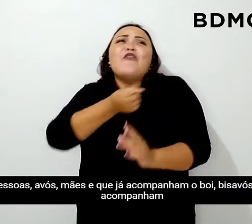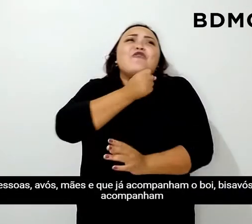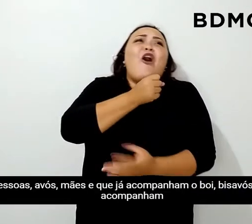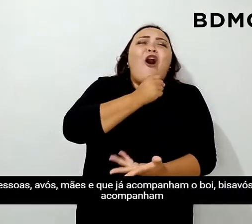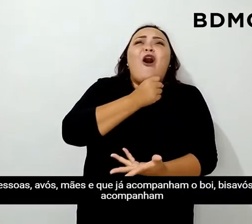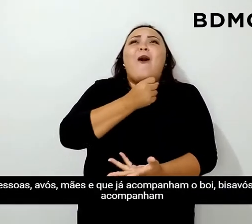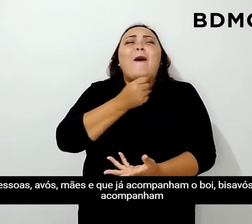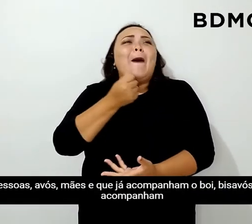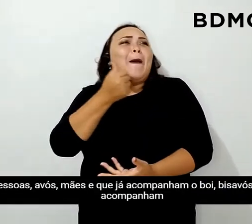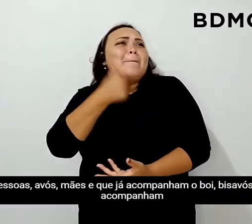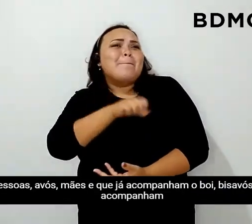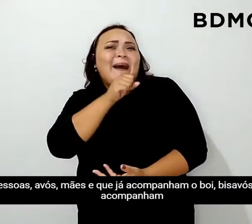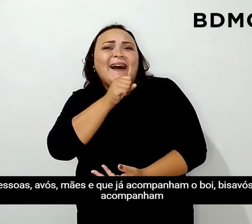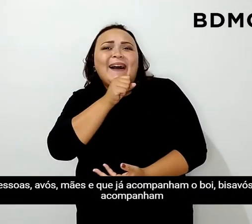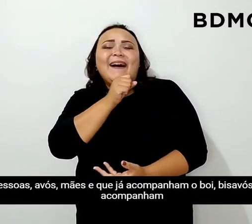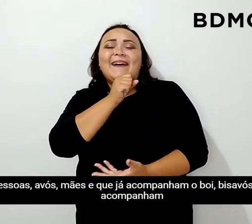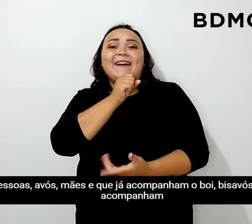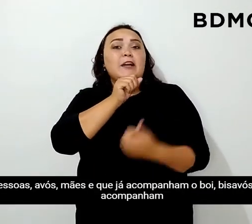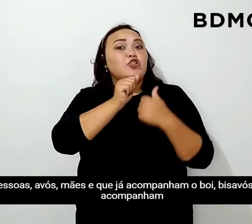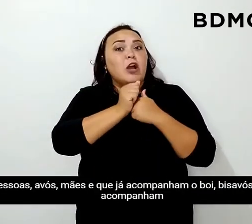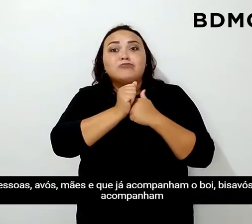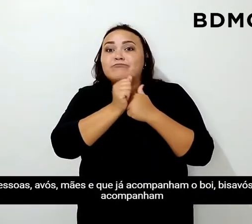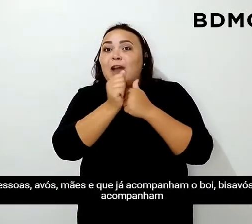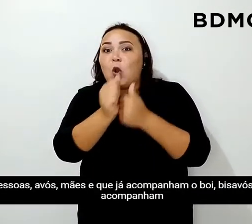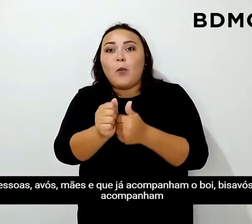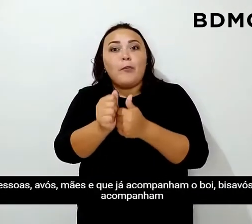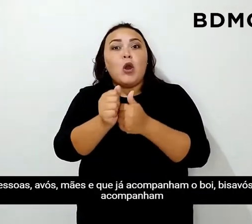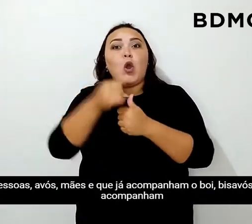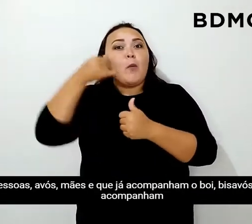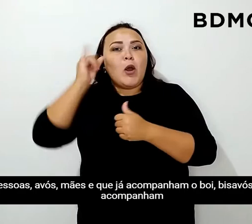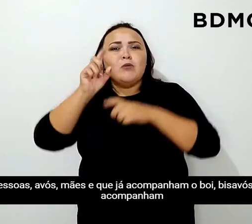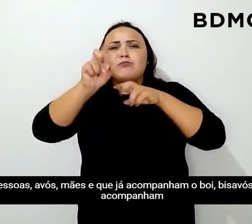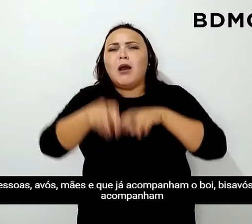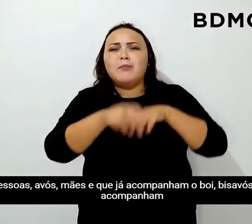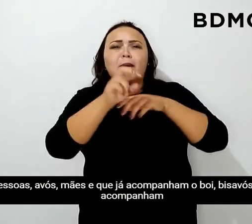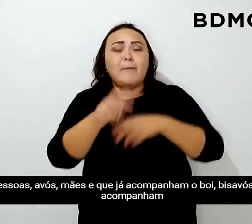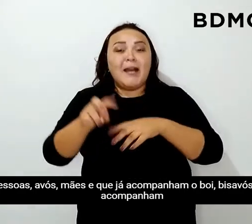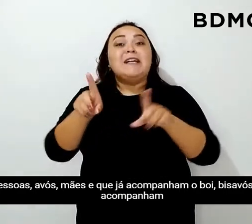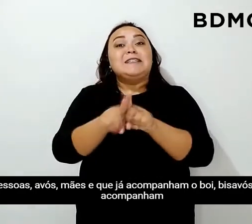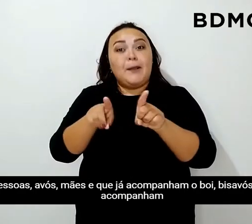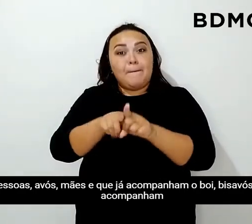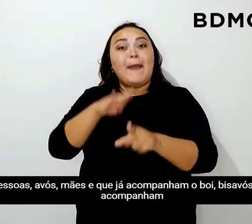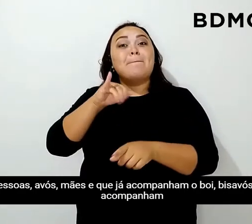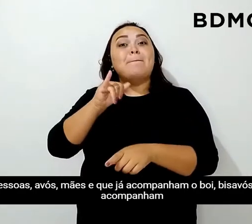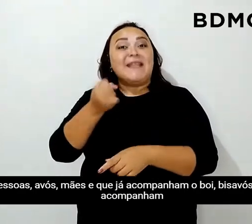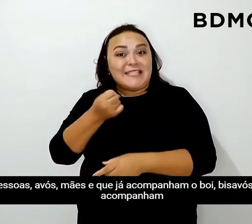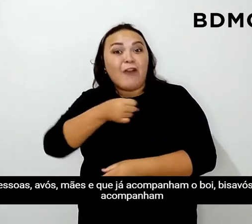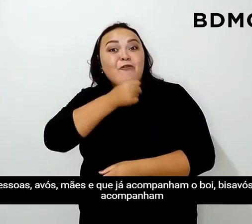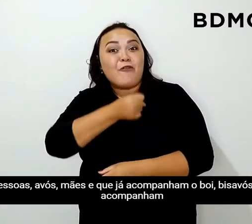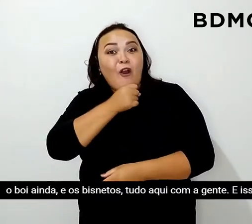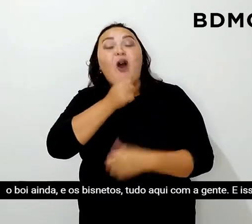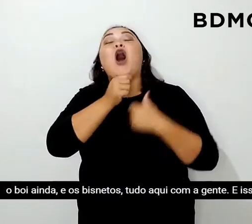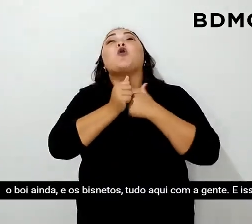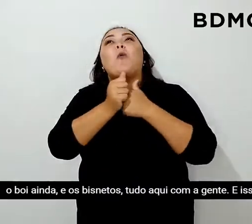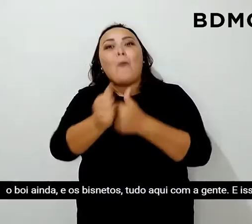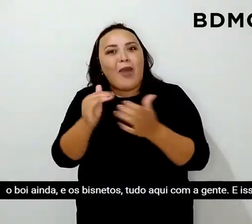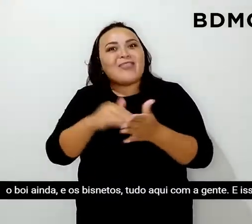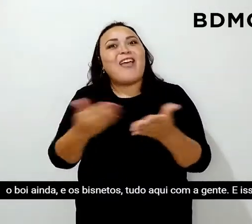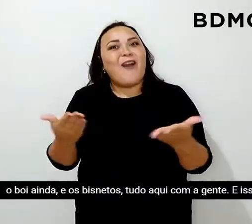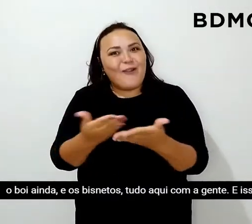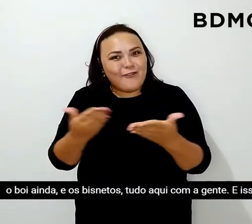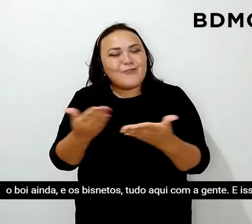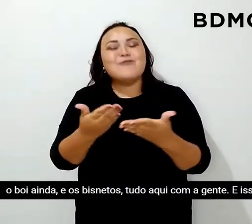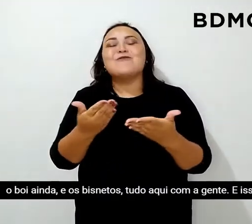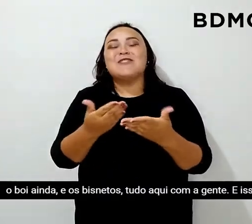avós, mães, que já acompanham o Boi, bisavós que acompanham o Boi ainda